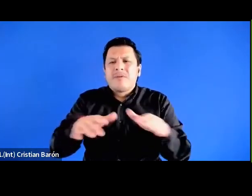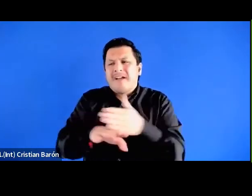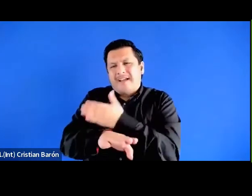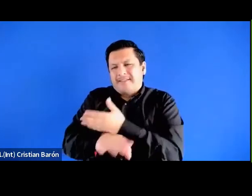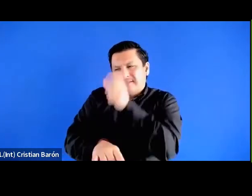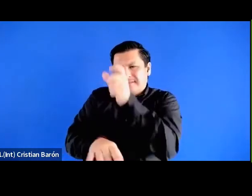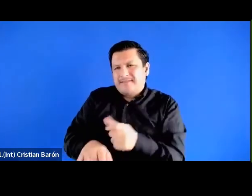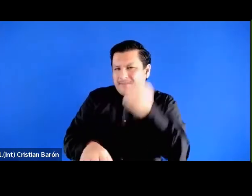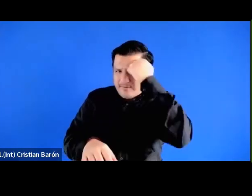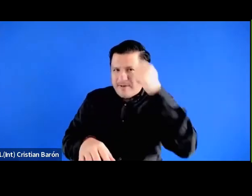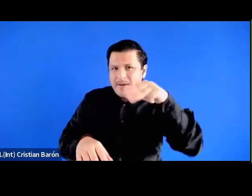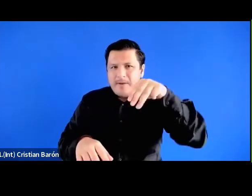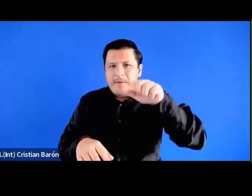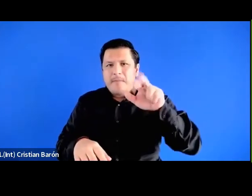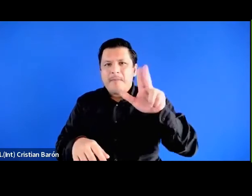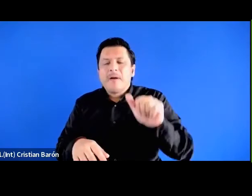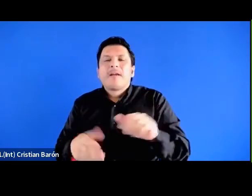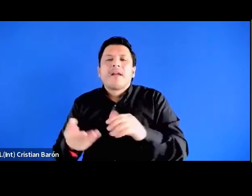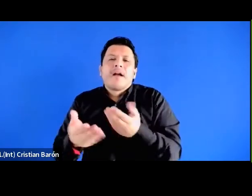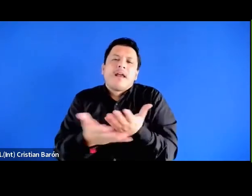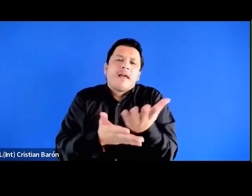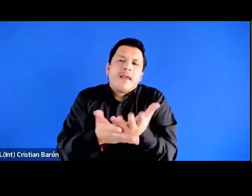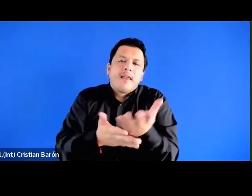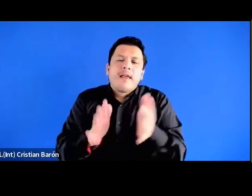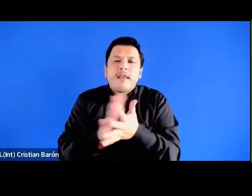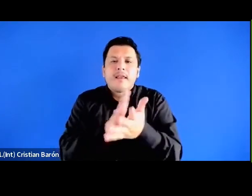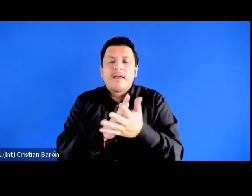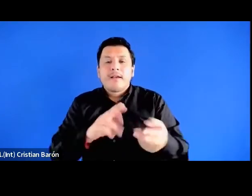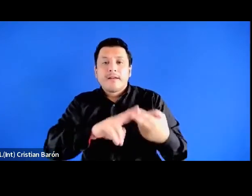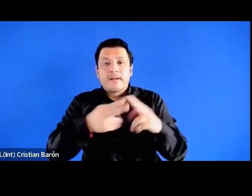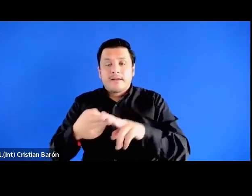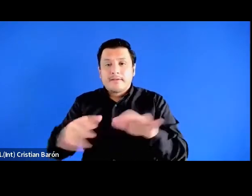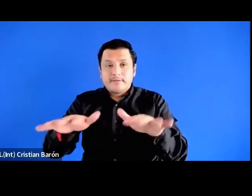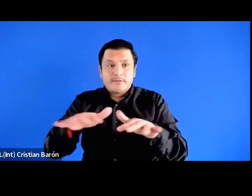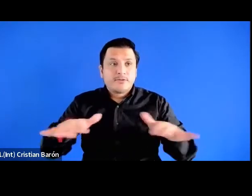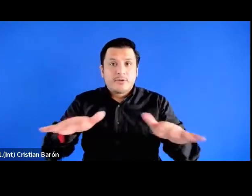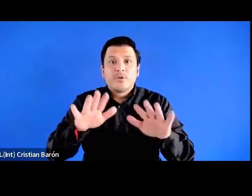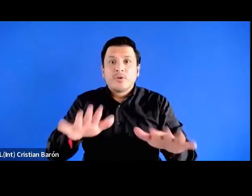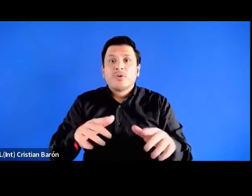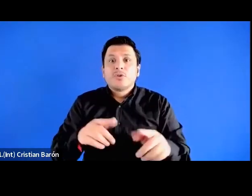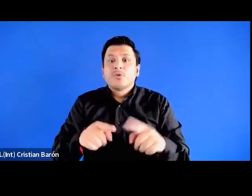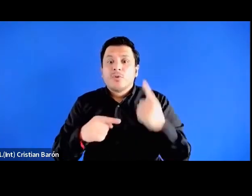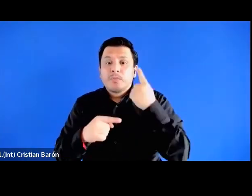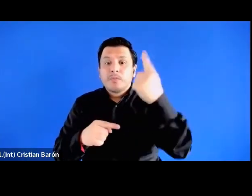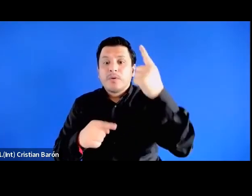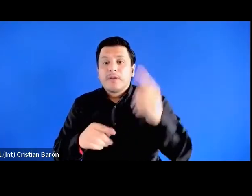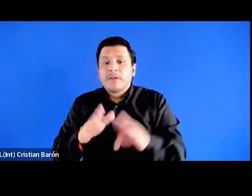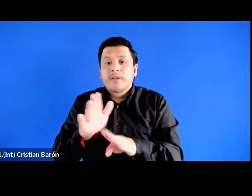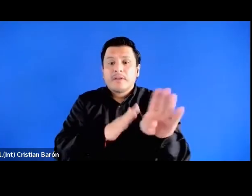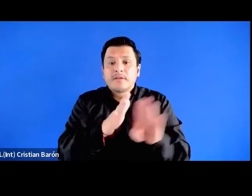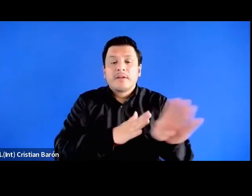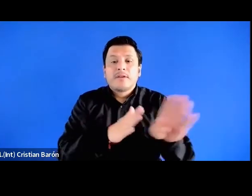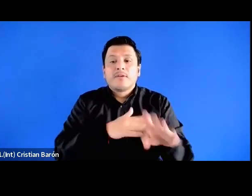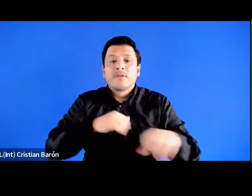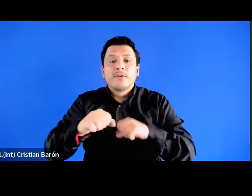y es la relación entre lo que lo que son las políticas desarrollistas ¿no?